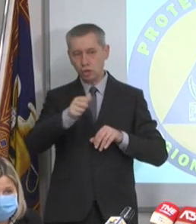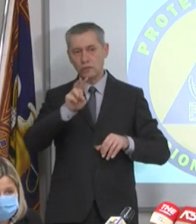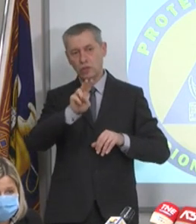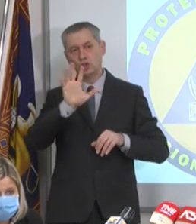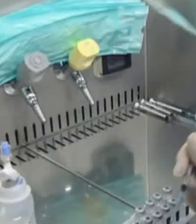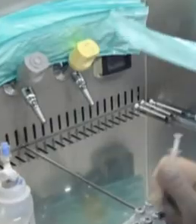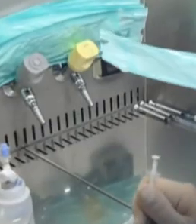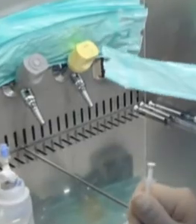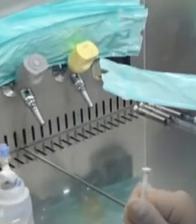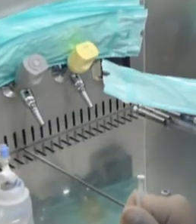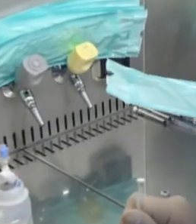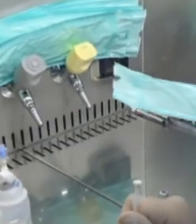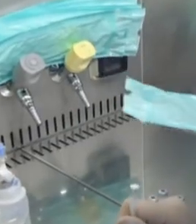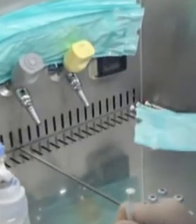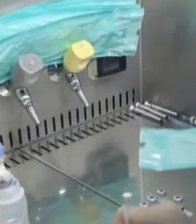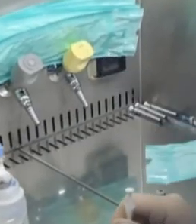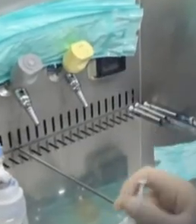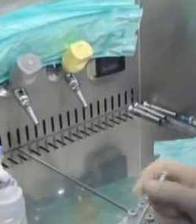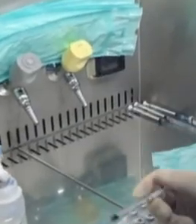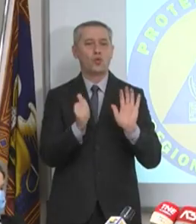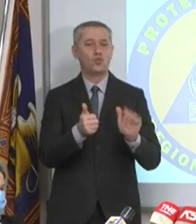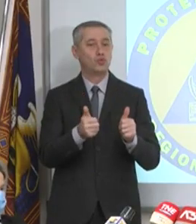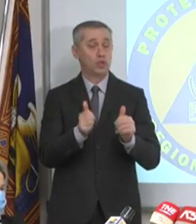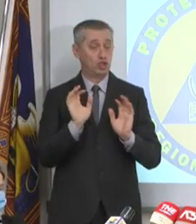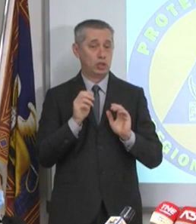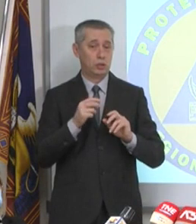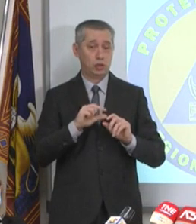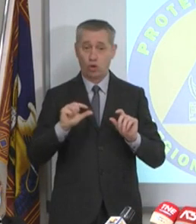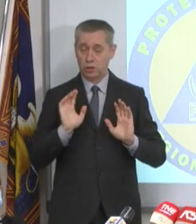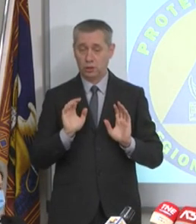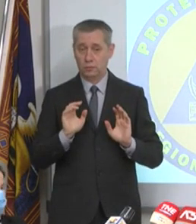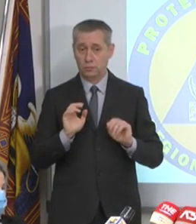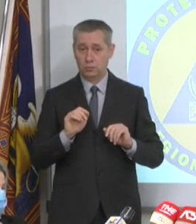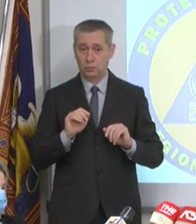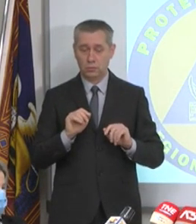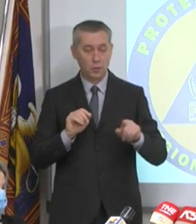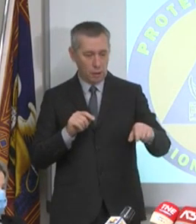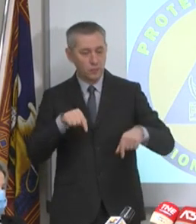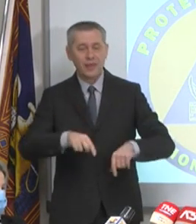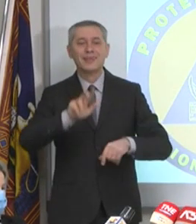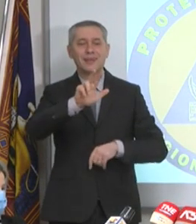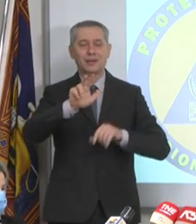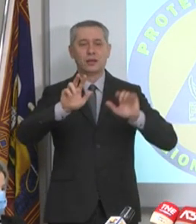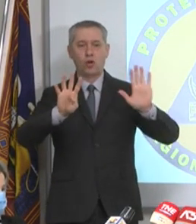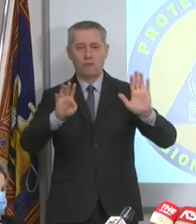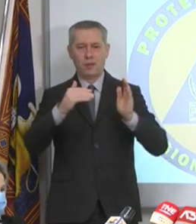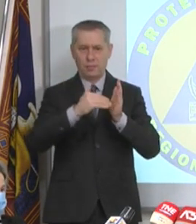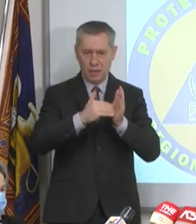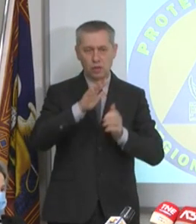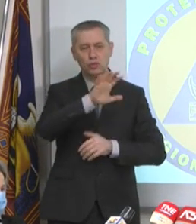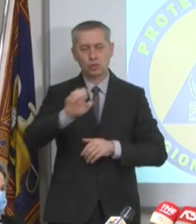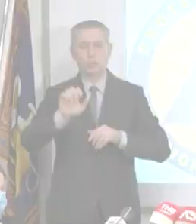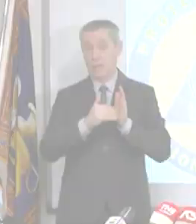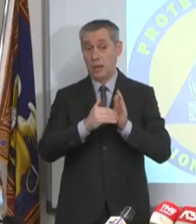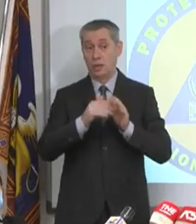Pfizer. Restano le dosi avanzate. Voglio dirvi solo che abbiamo 39.547